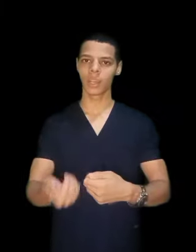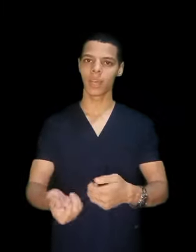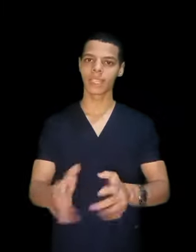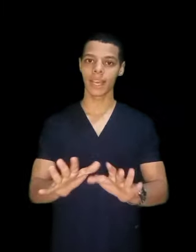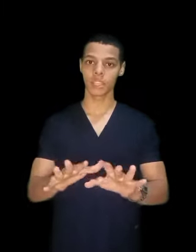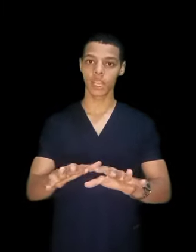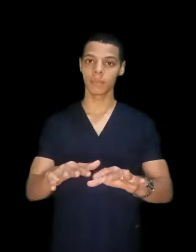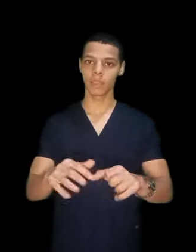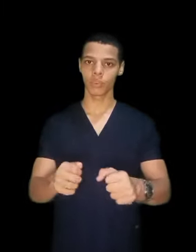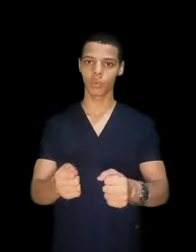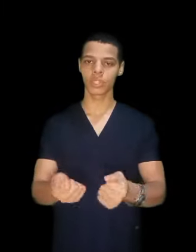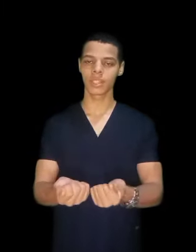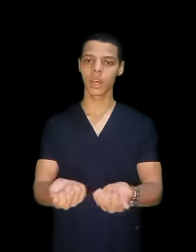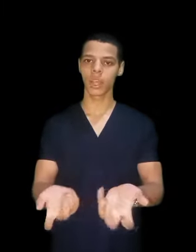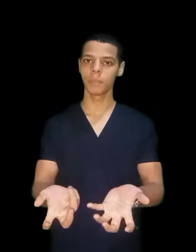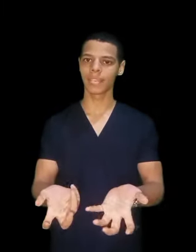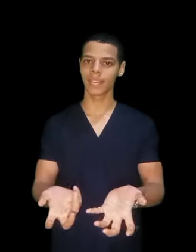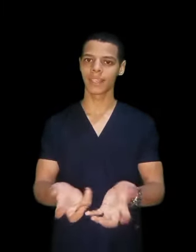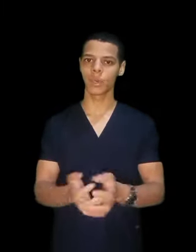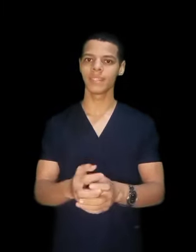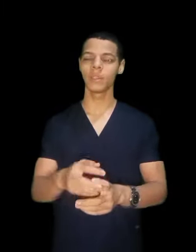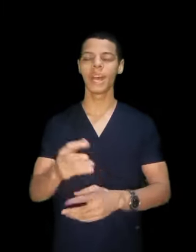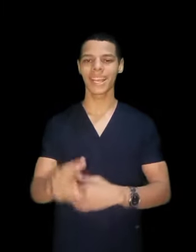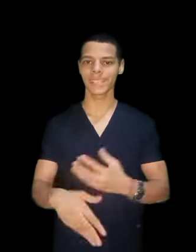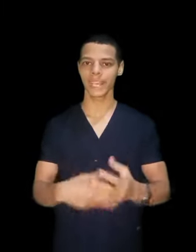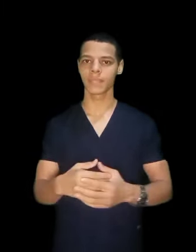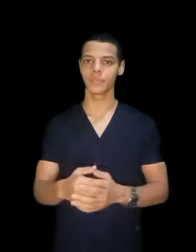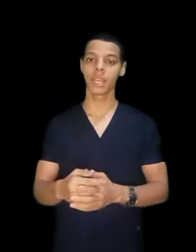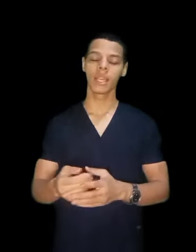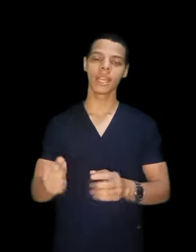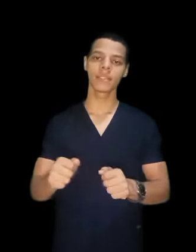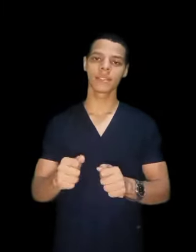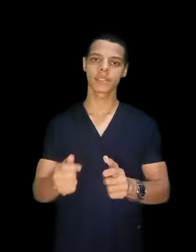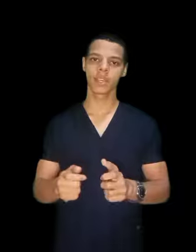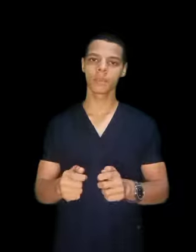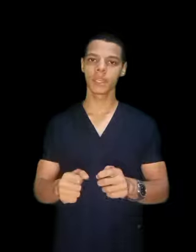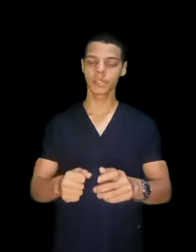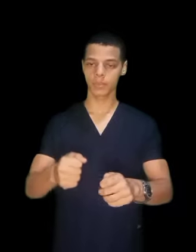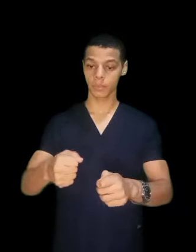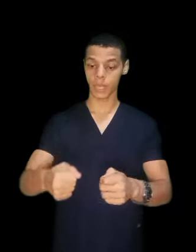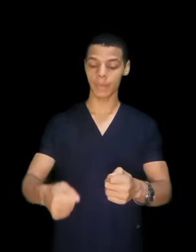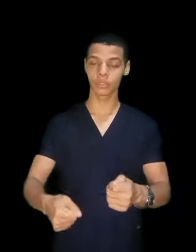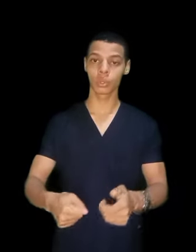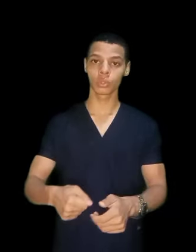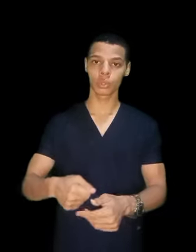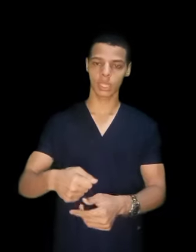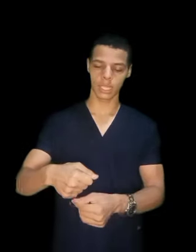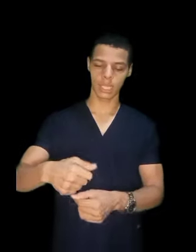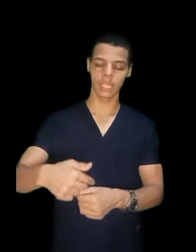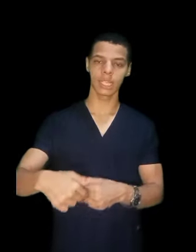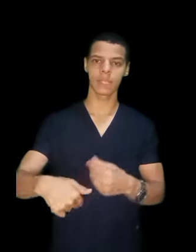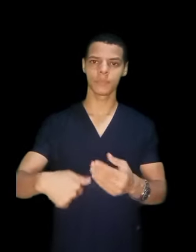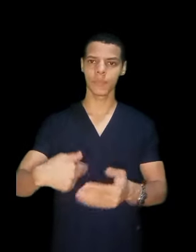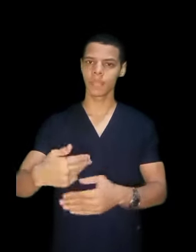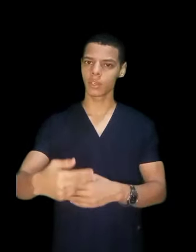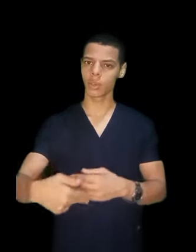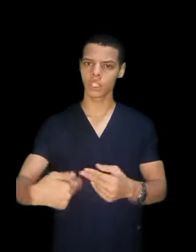الادوات علشان ما يفكوش التعقيم بتاع الادوات دي وهكذا يعني لكن scrub nurse بتبدأ مع الدكتور يبدأ ان هو